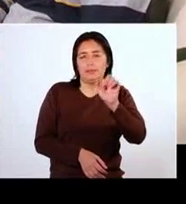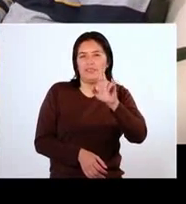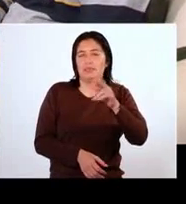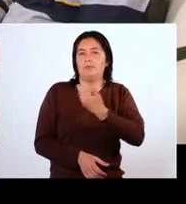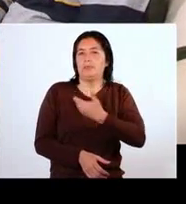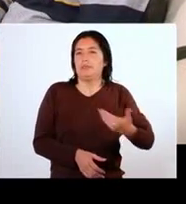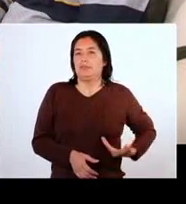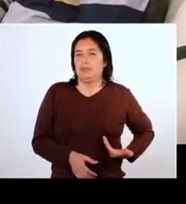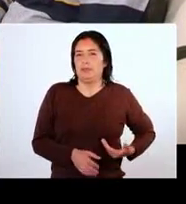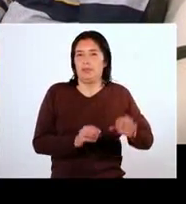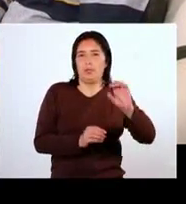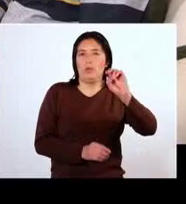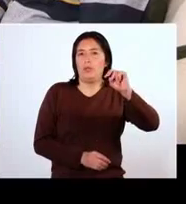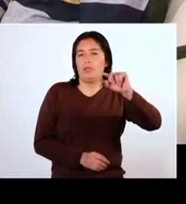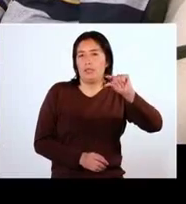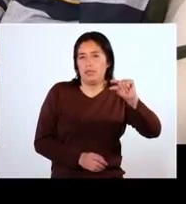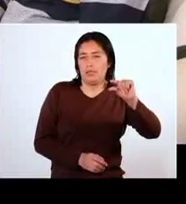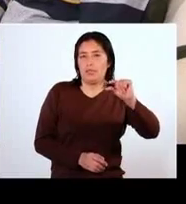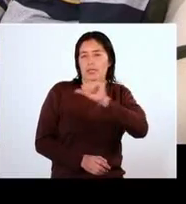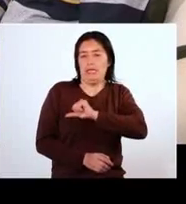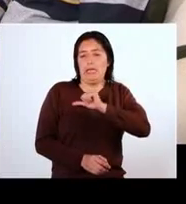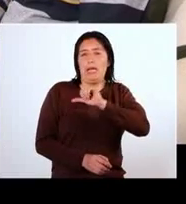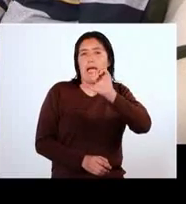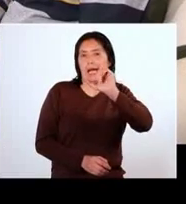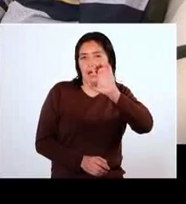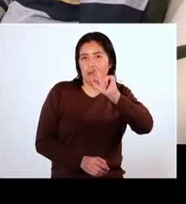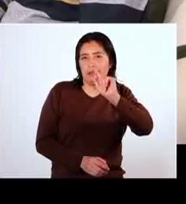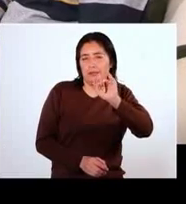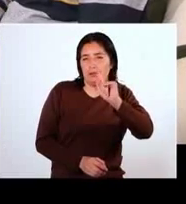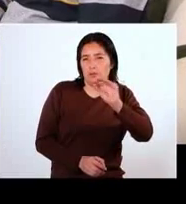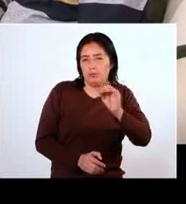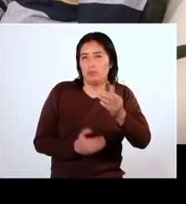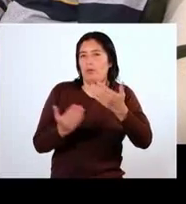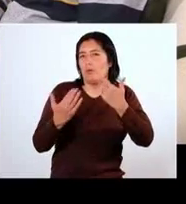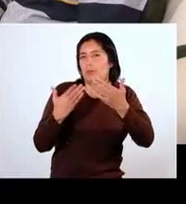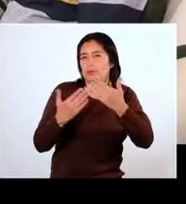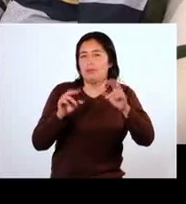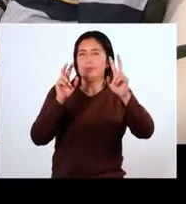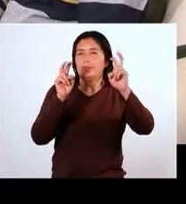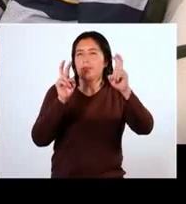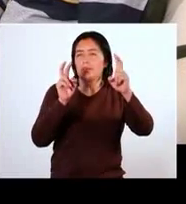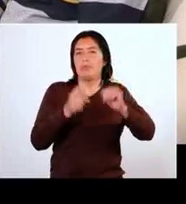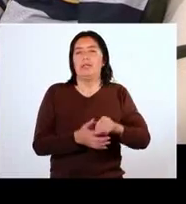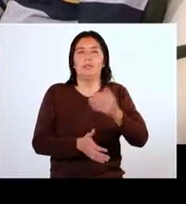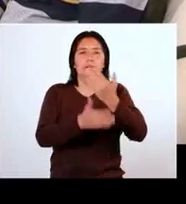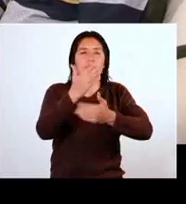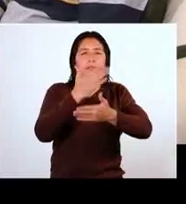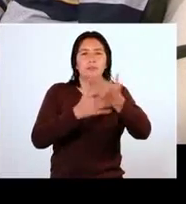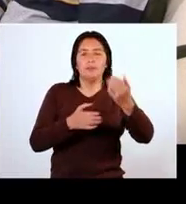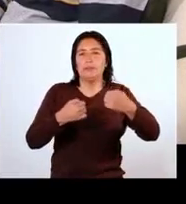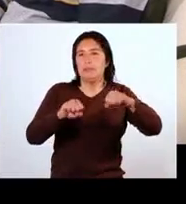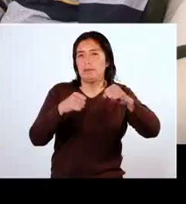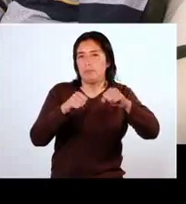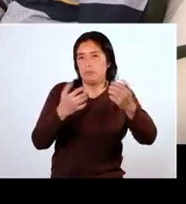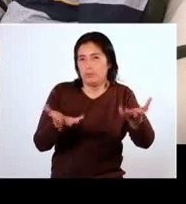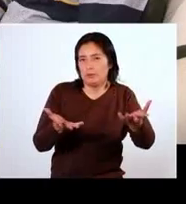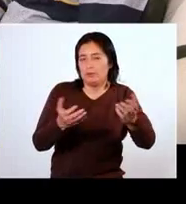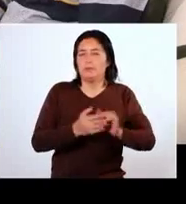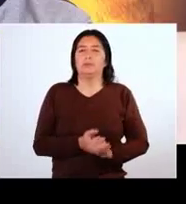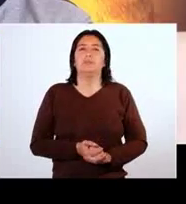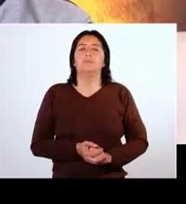ONG Actitud. Con él conversaremos acerca de la temática discapacidad y deportes.